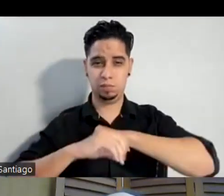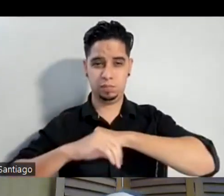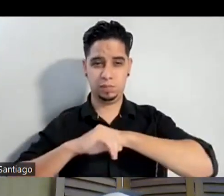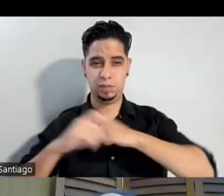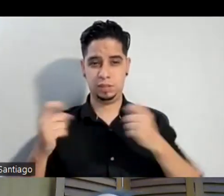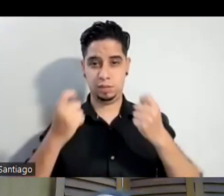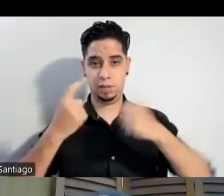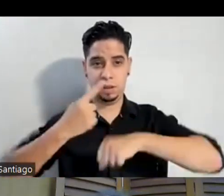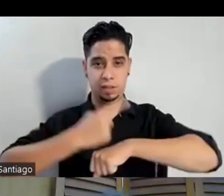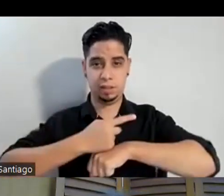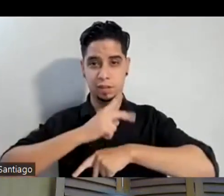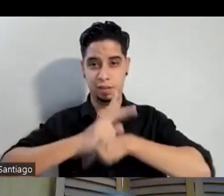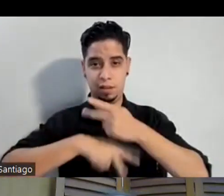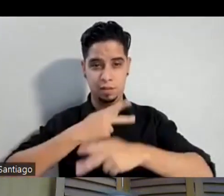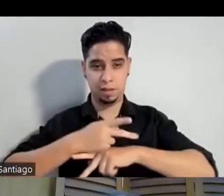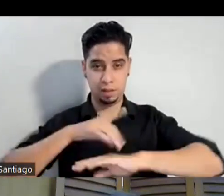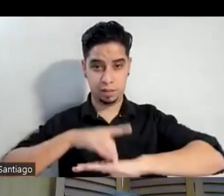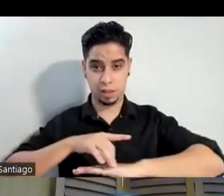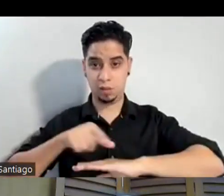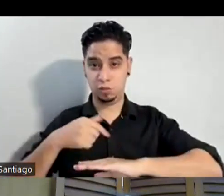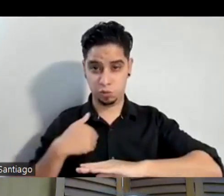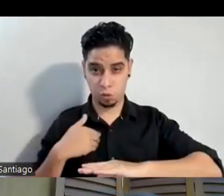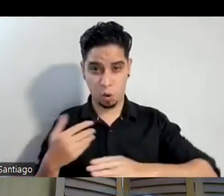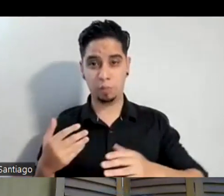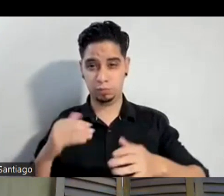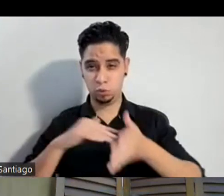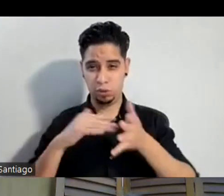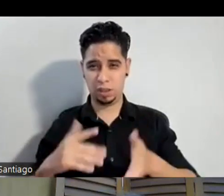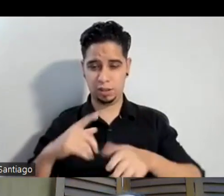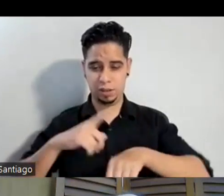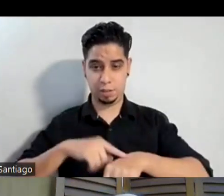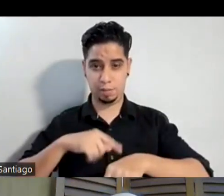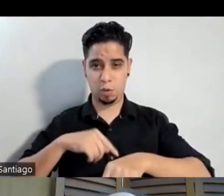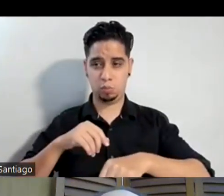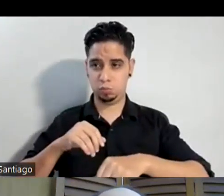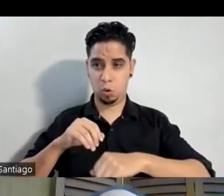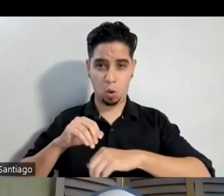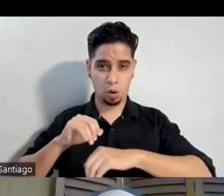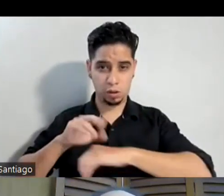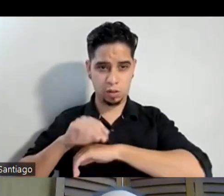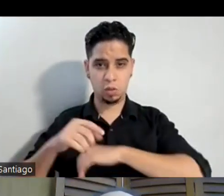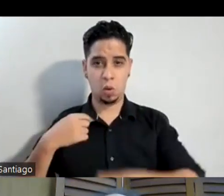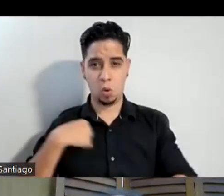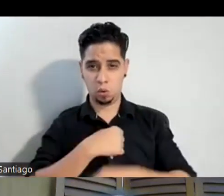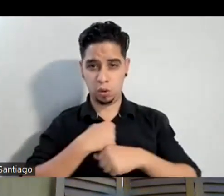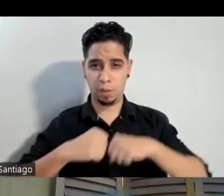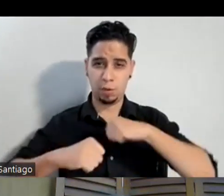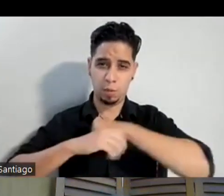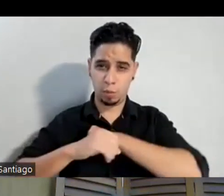Planeta Tierra y yo era estudiante orientador e hicimos una campaña en pro del Planeta Tierra y celebramos ese